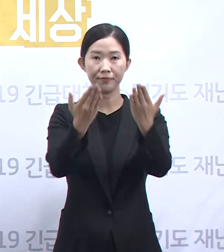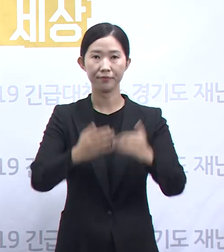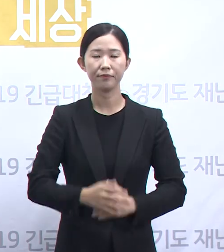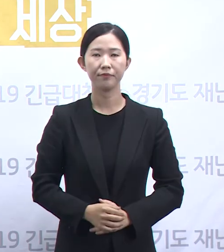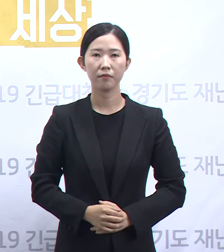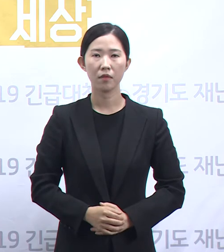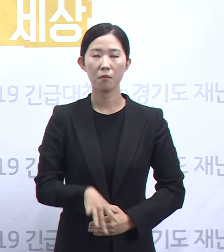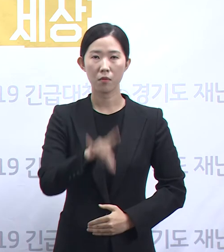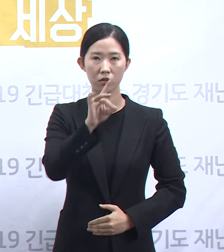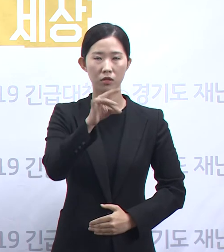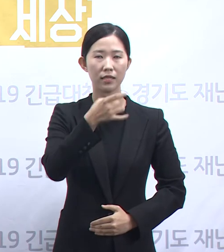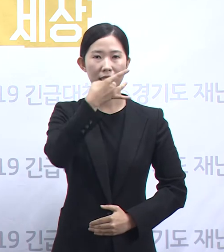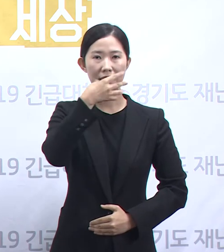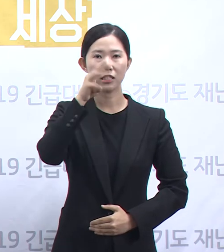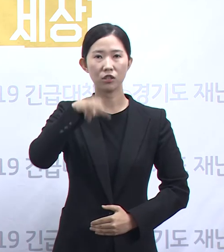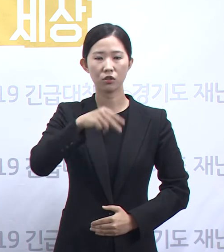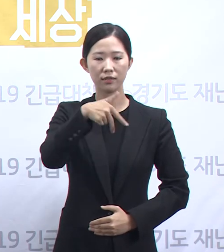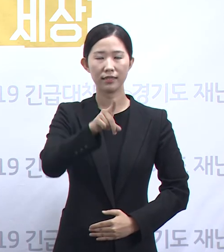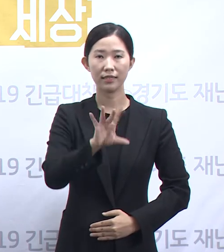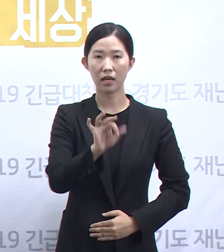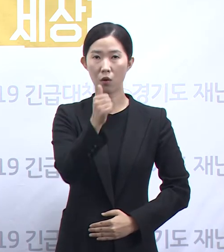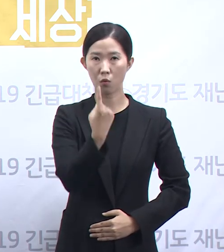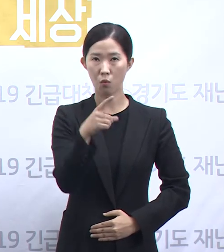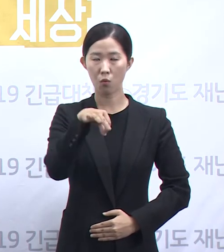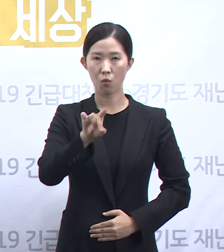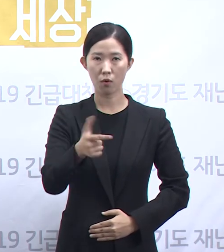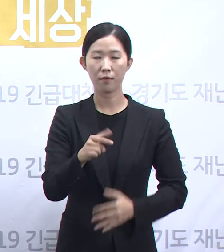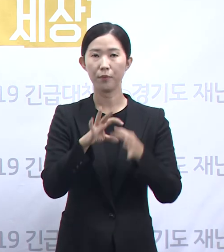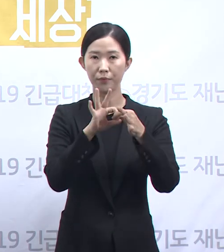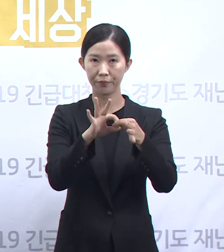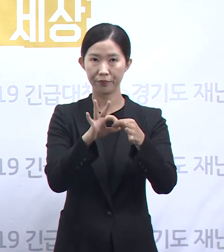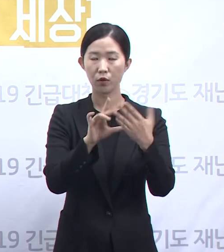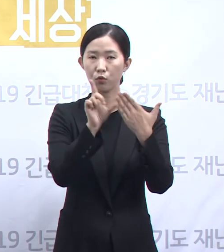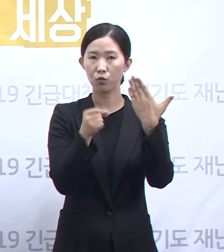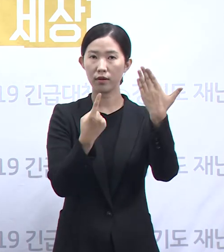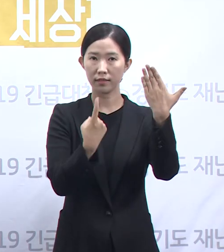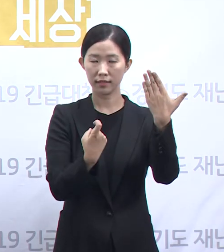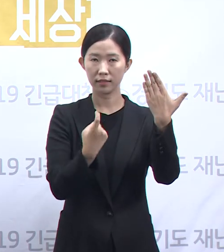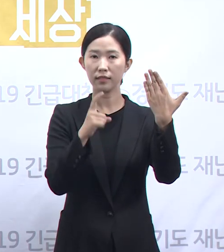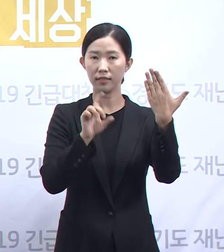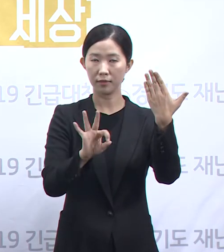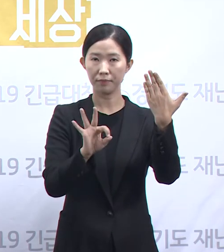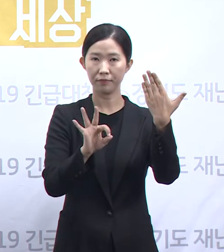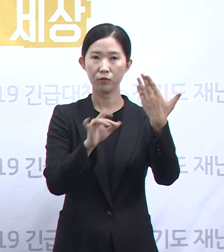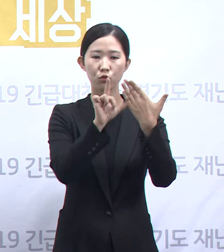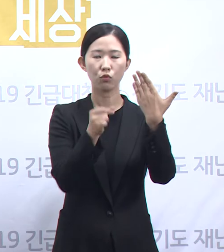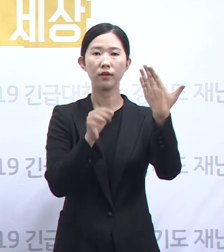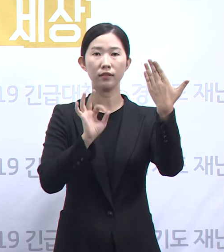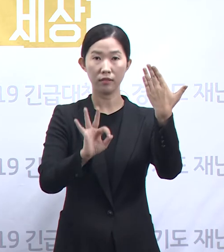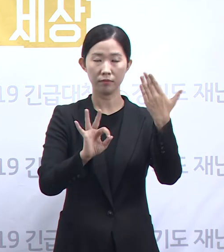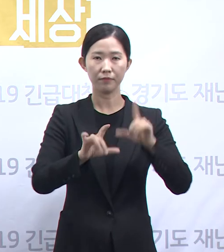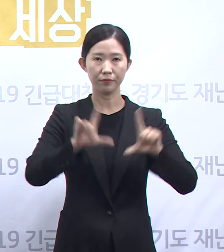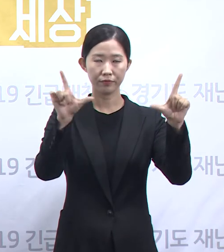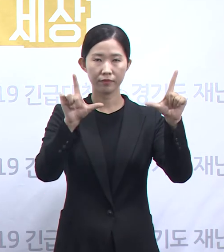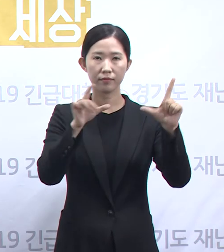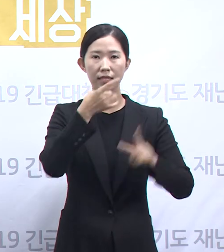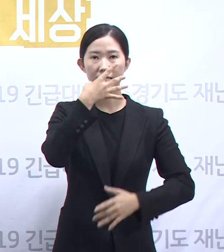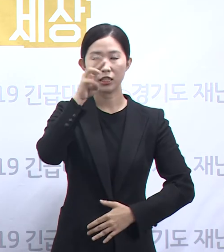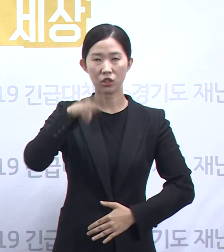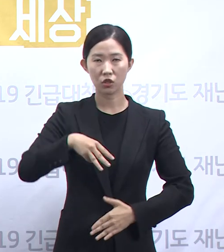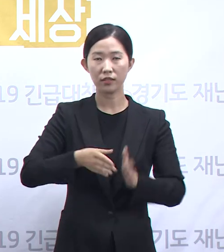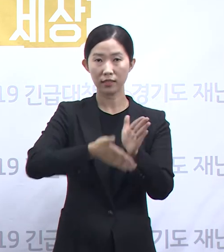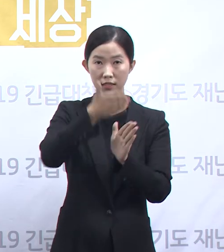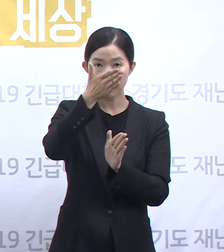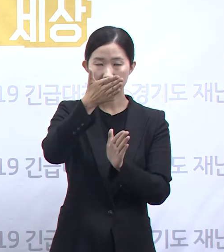먼저 이천 장원 노인주간보호센터 관련 확진 상황입니다. 9월 10일 이천시 장원 노인주간보호센터에서 이용자